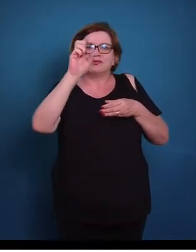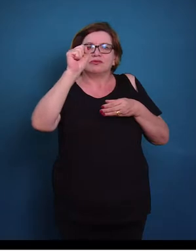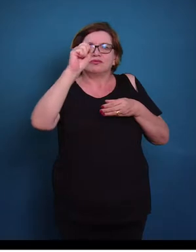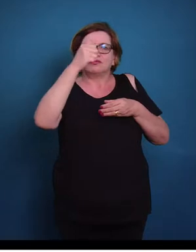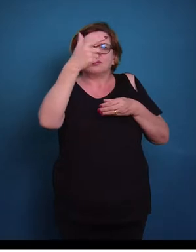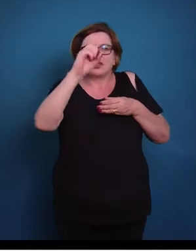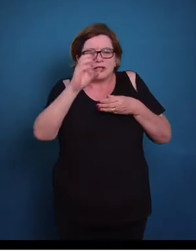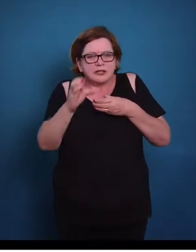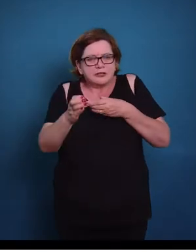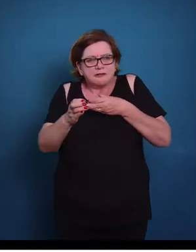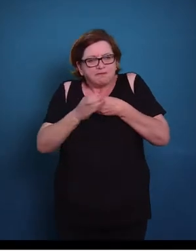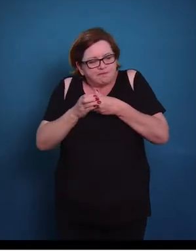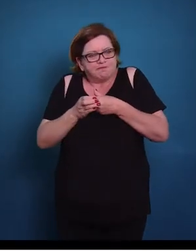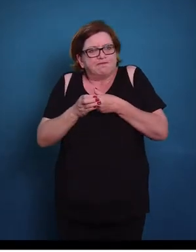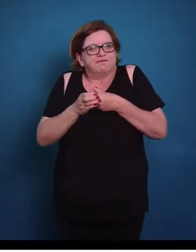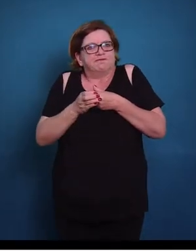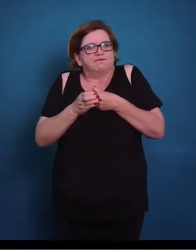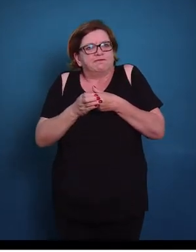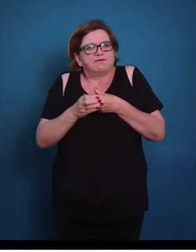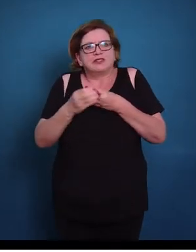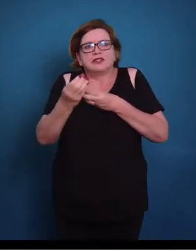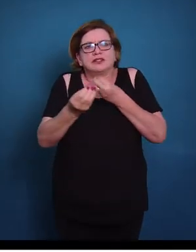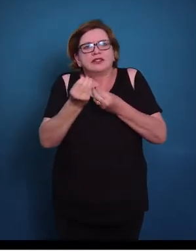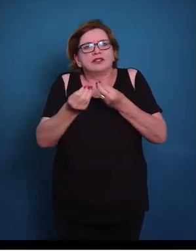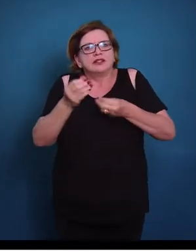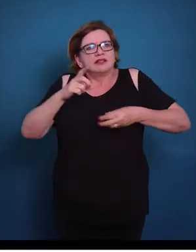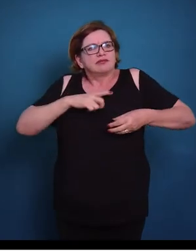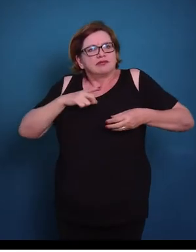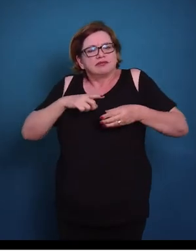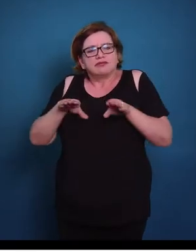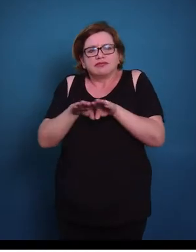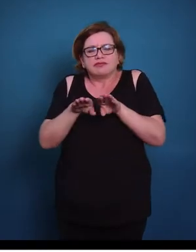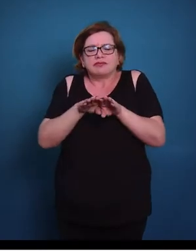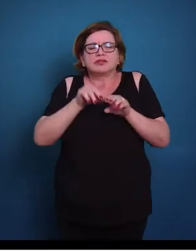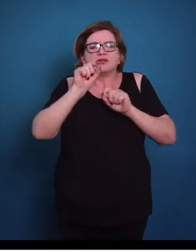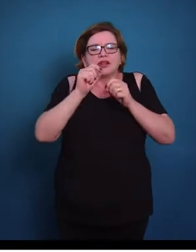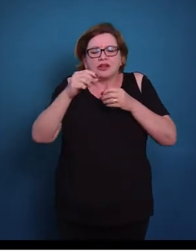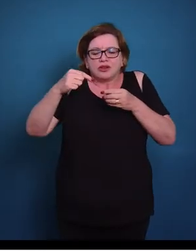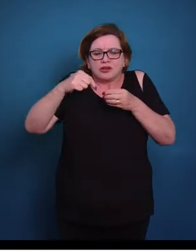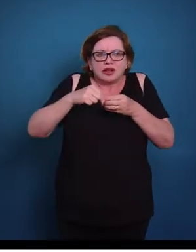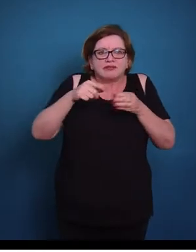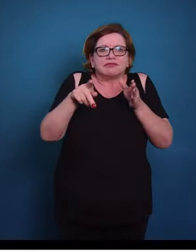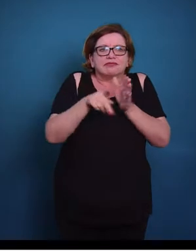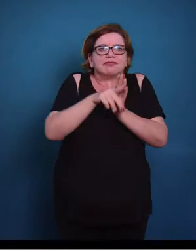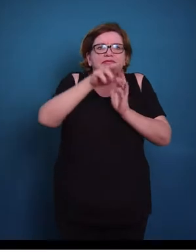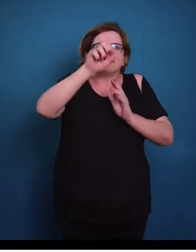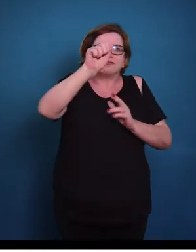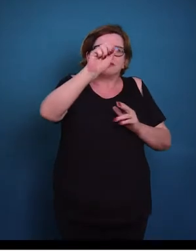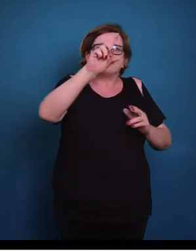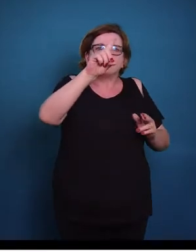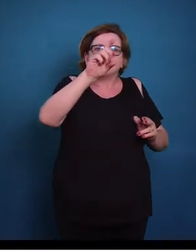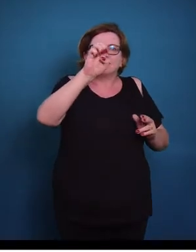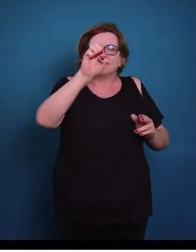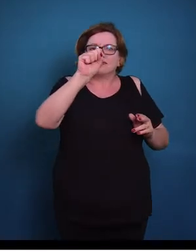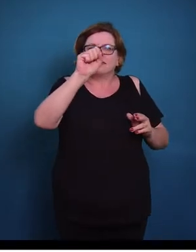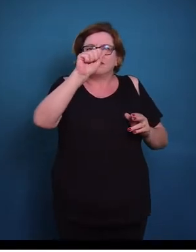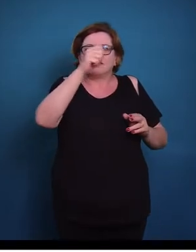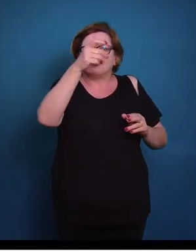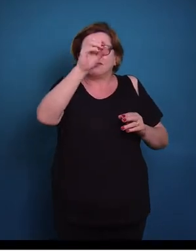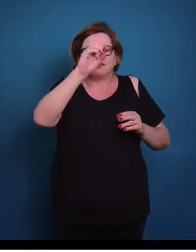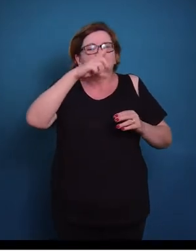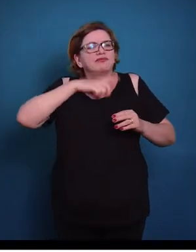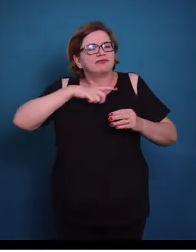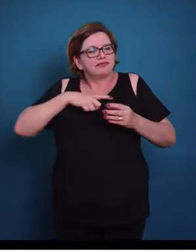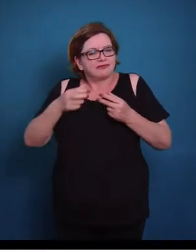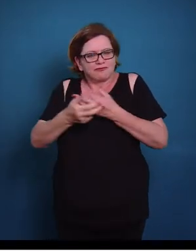vai ter a fusão de uma célula com a outra. Nós temos também a zona de adesão, onde existe uma grande rede de filamentos de aquitina,